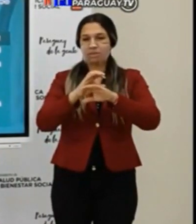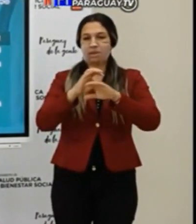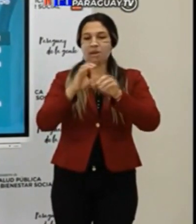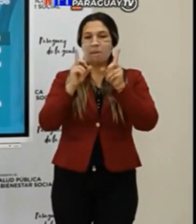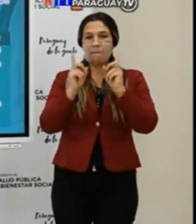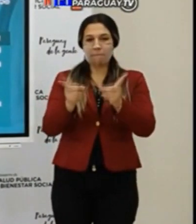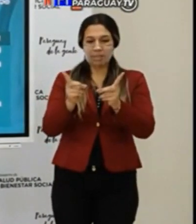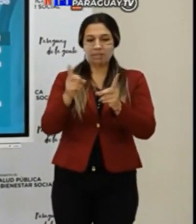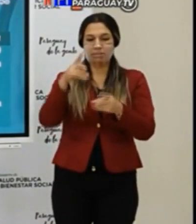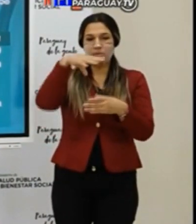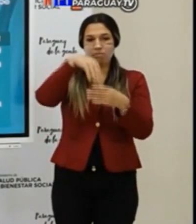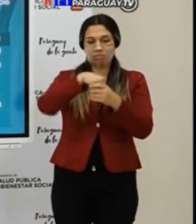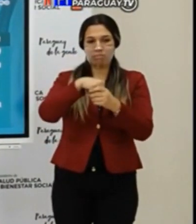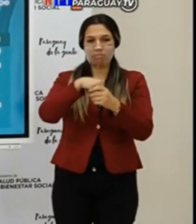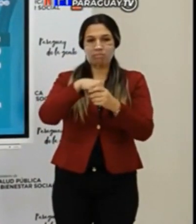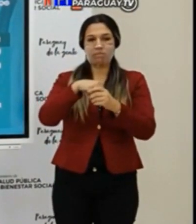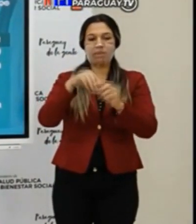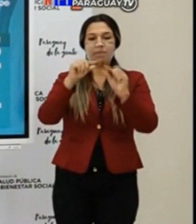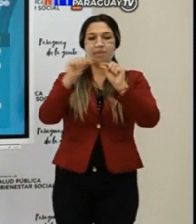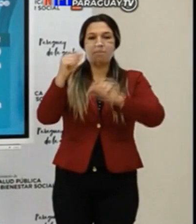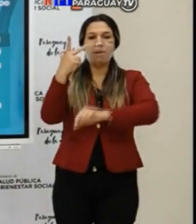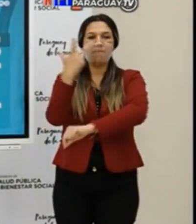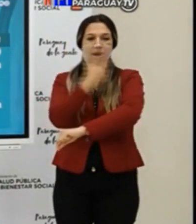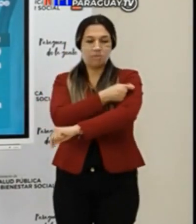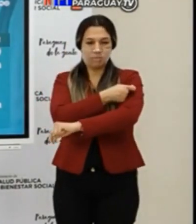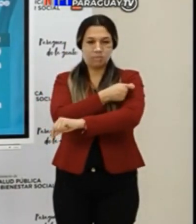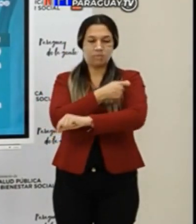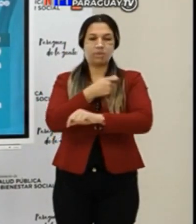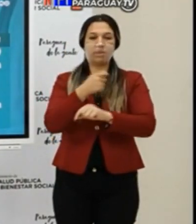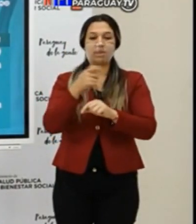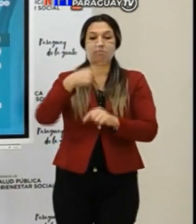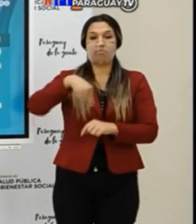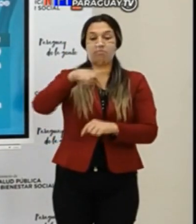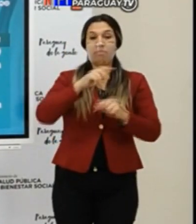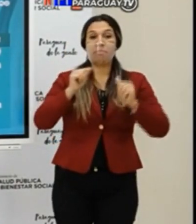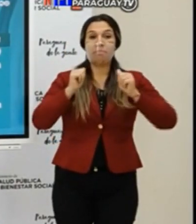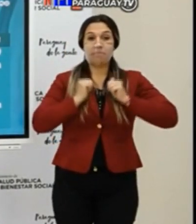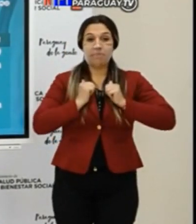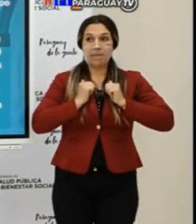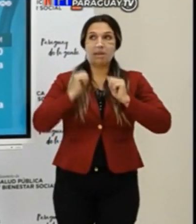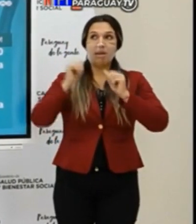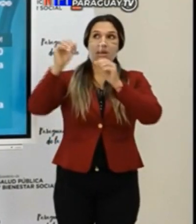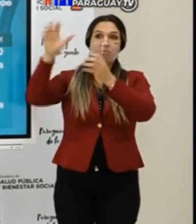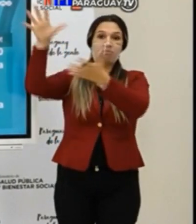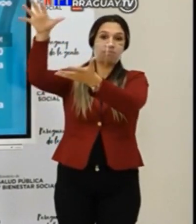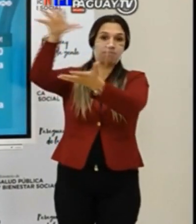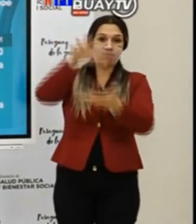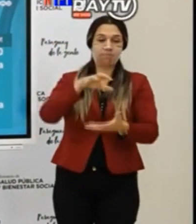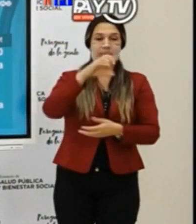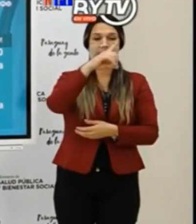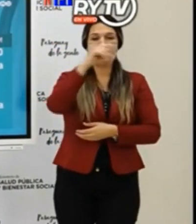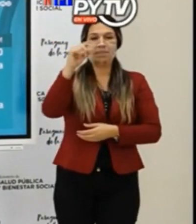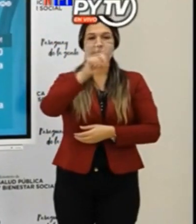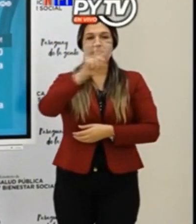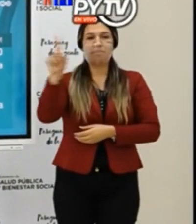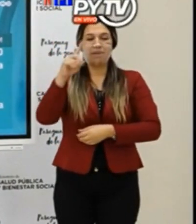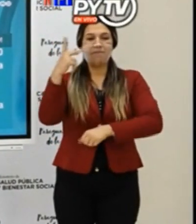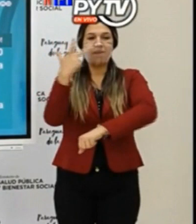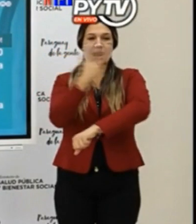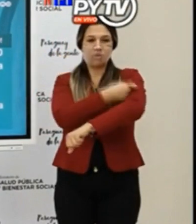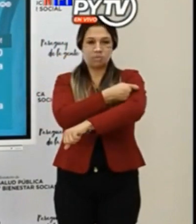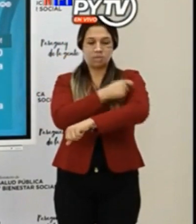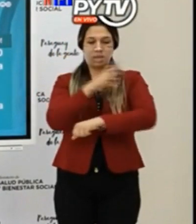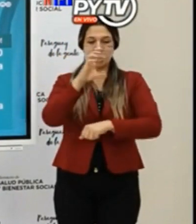en el marco del plan de vacunación, estamos esperando la llegada de las 100.000 vacunas de Covaxin,